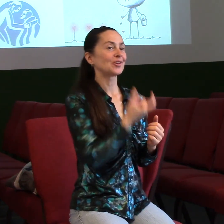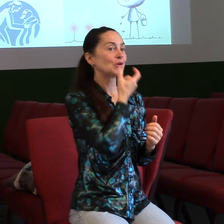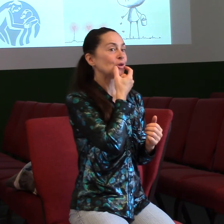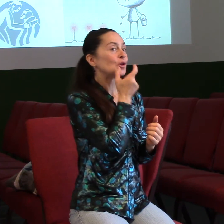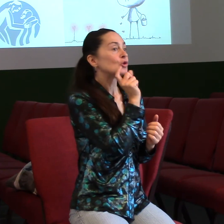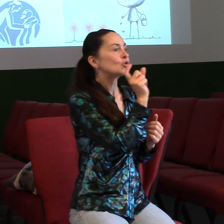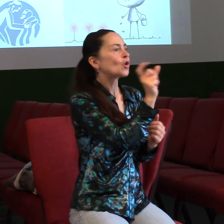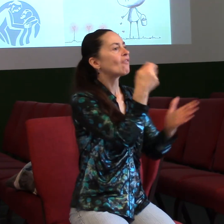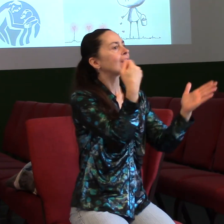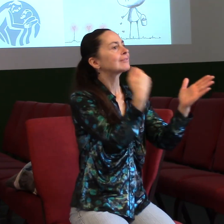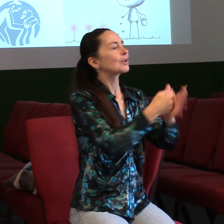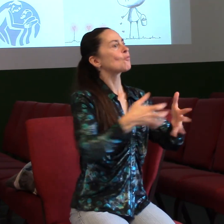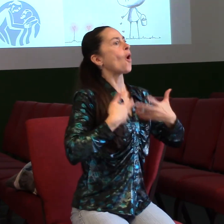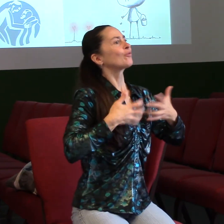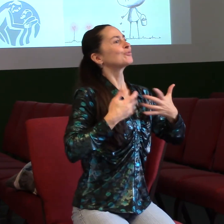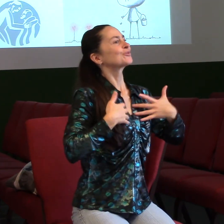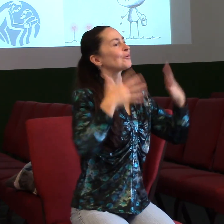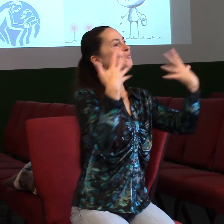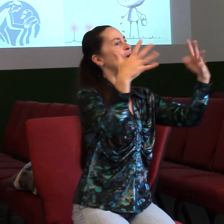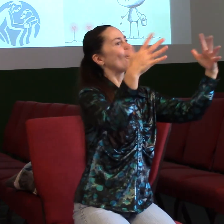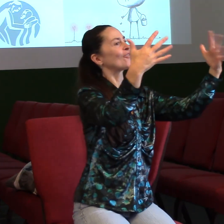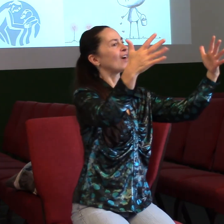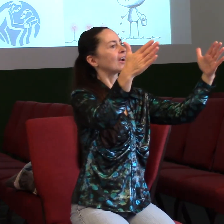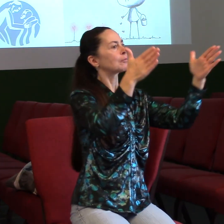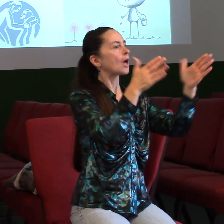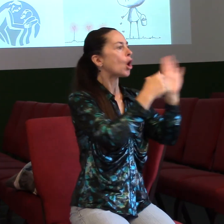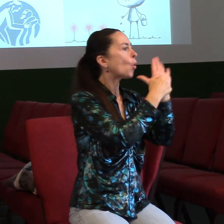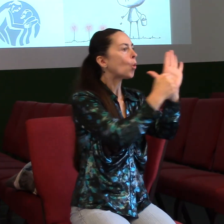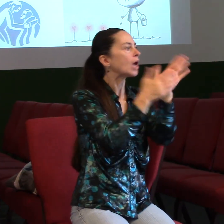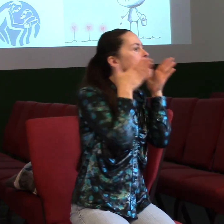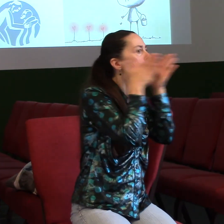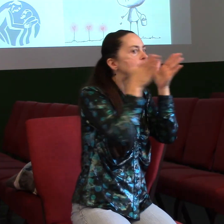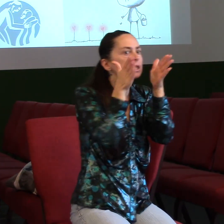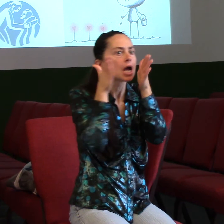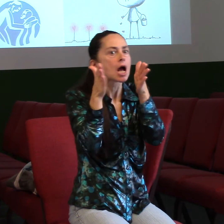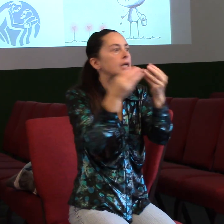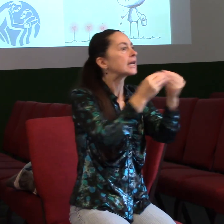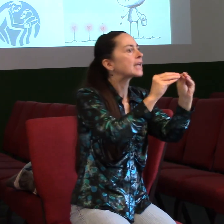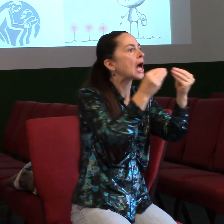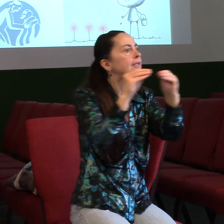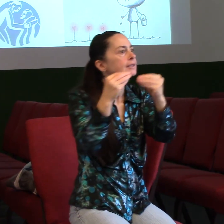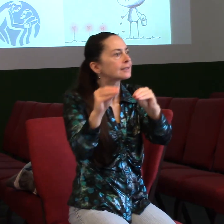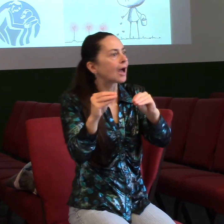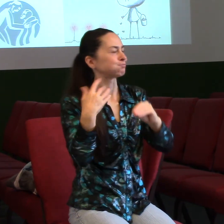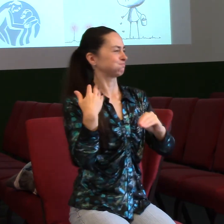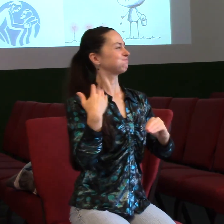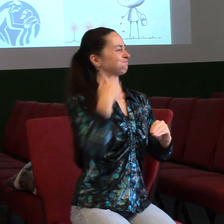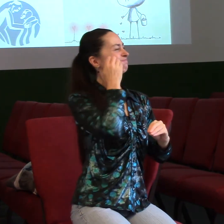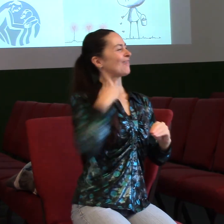které nás pochválí, které nás nasměřují, které nám poradí. Mám pár takových lidí ve svém životě, s kterým když se setkám, tak z těch